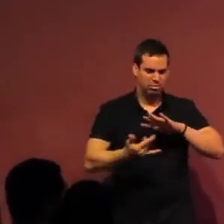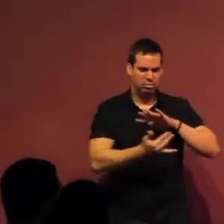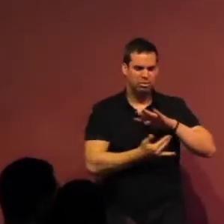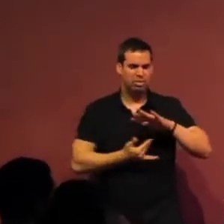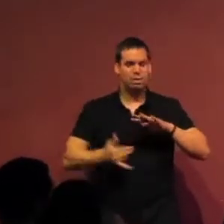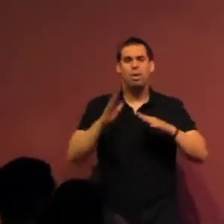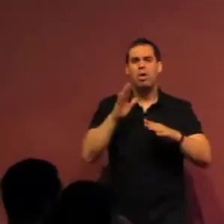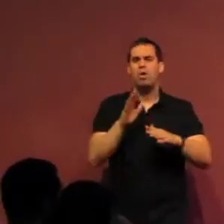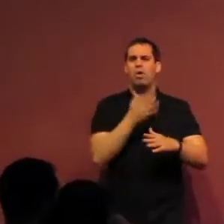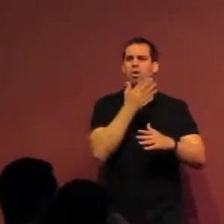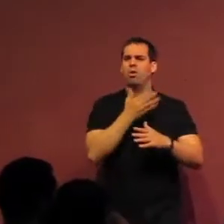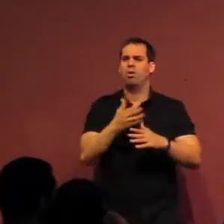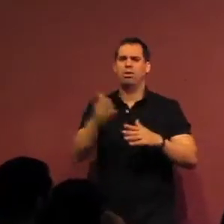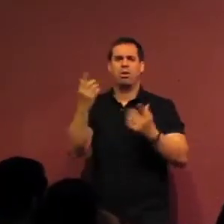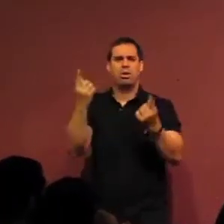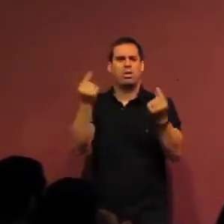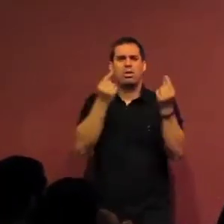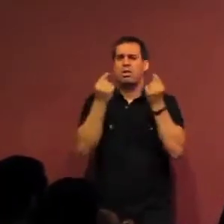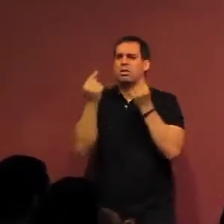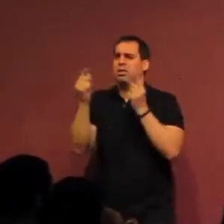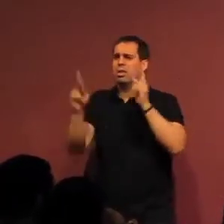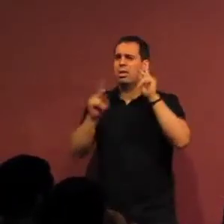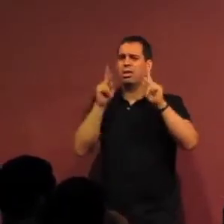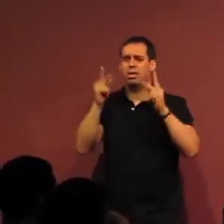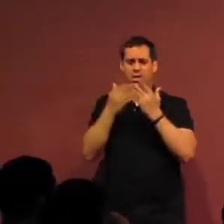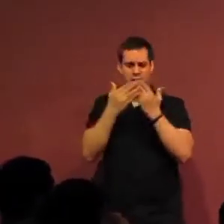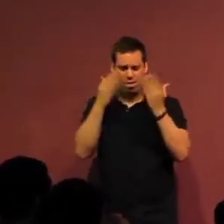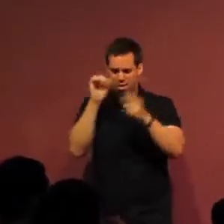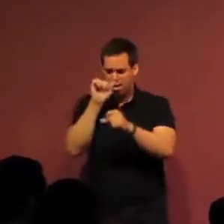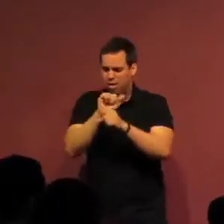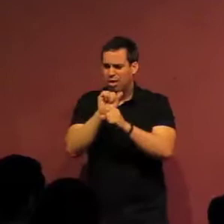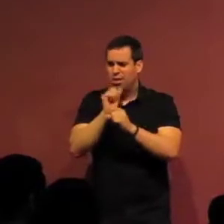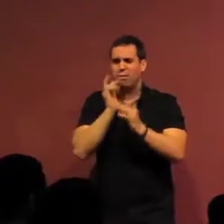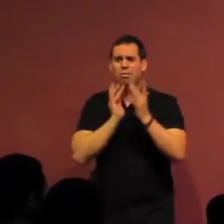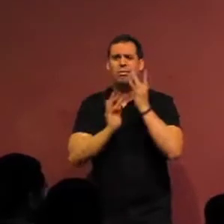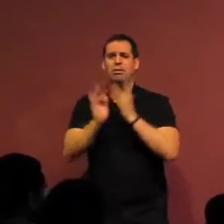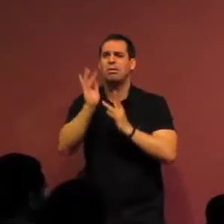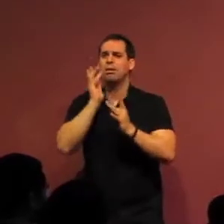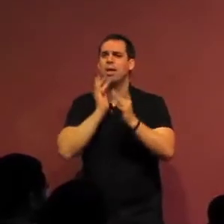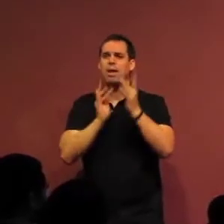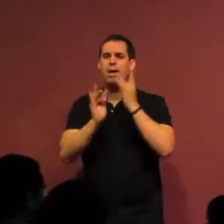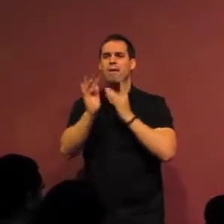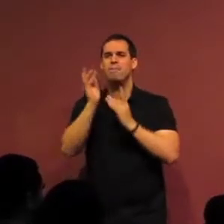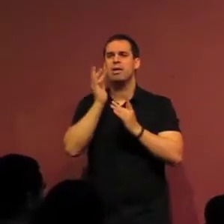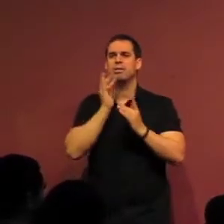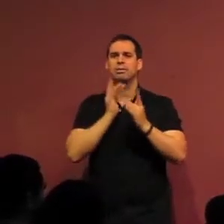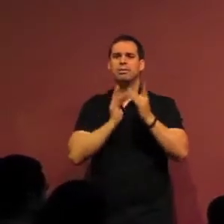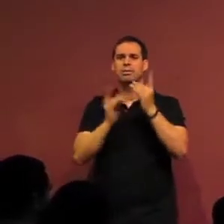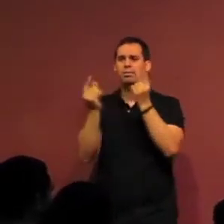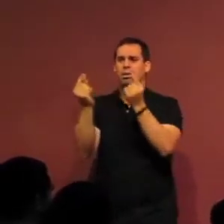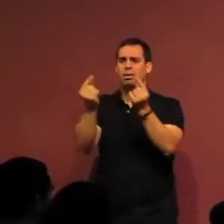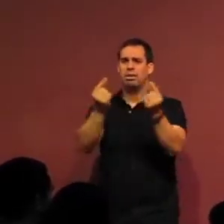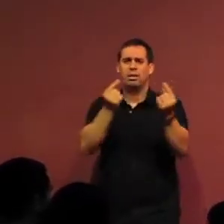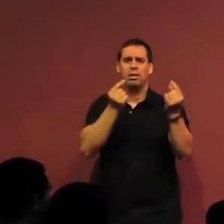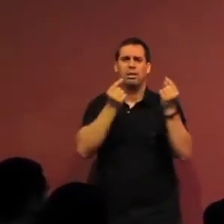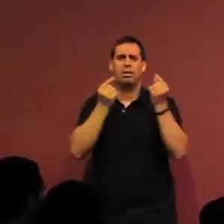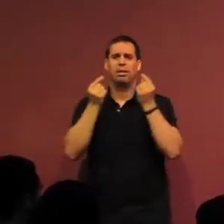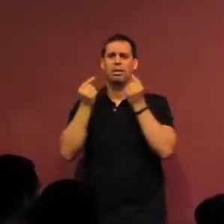cosa fuera por eso, que cosa fuera, cosa fuera la masa sin cantera.